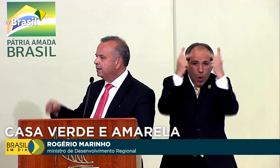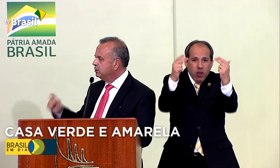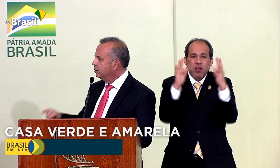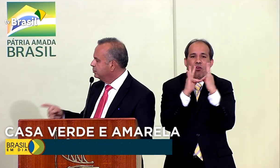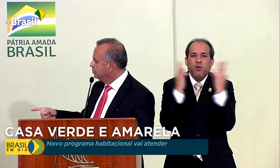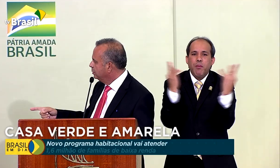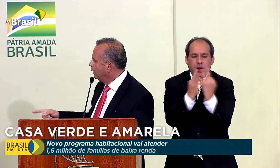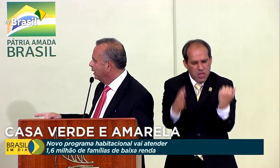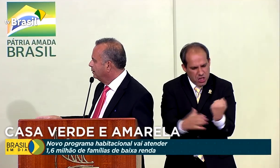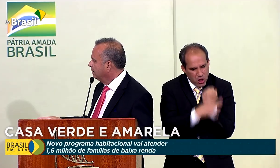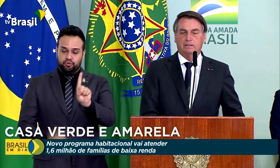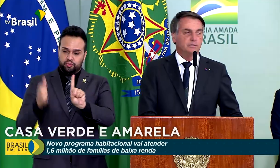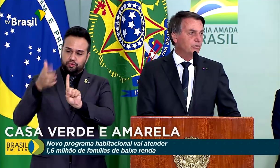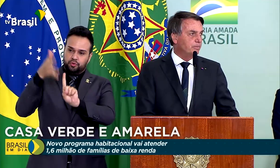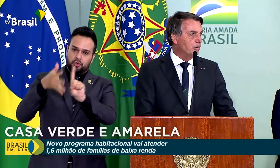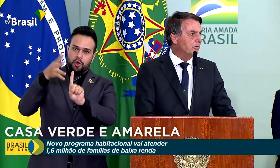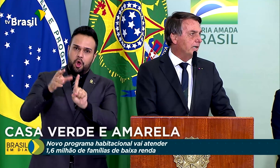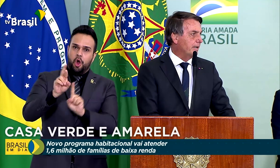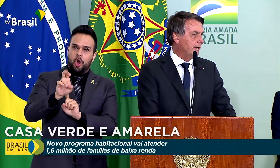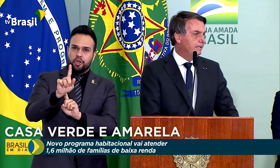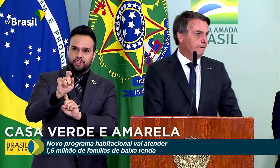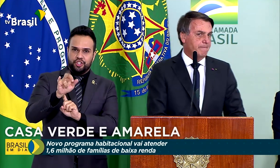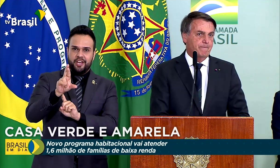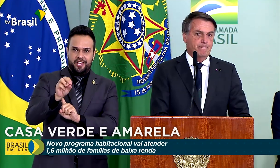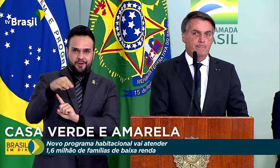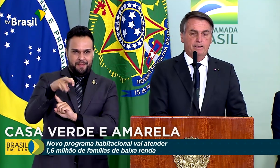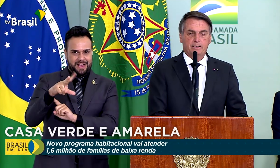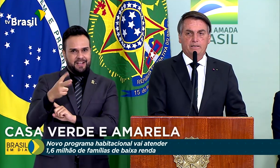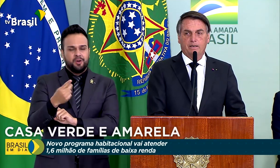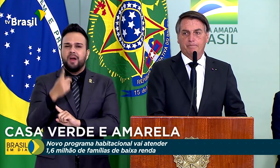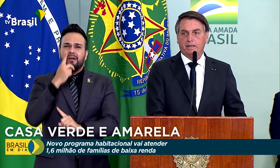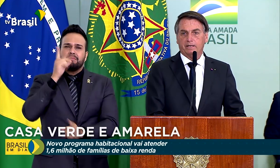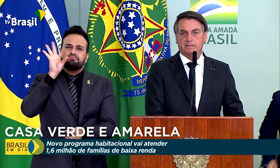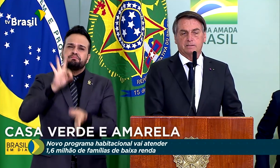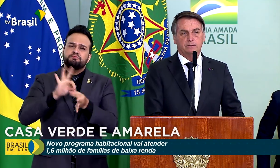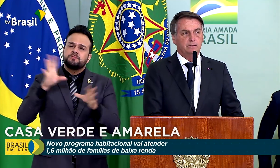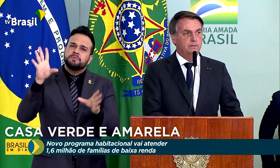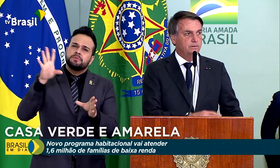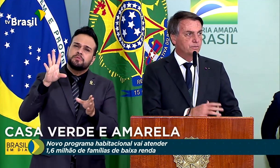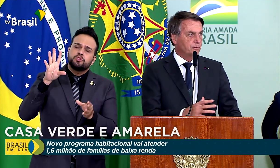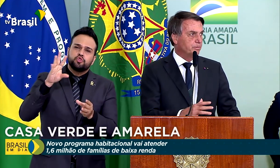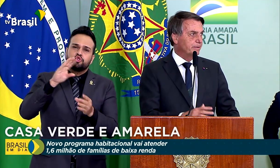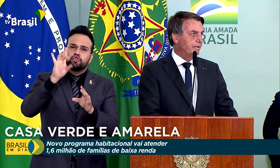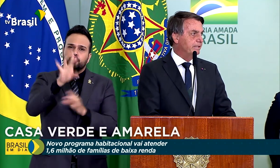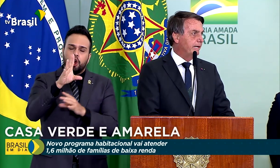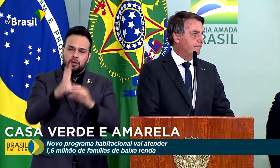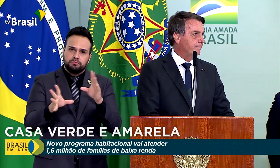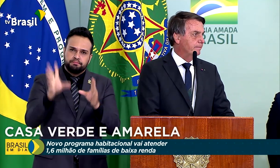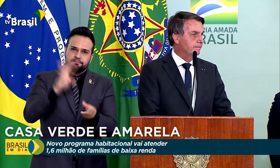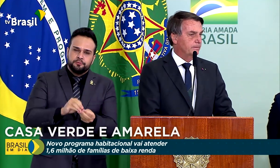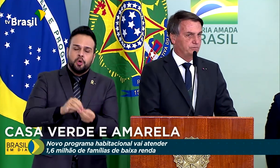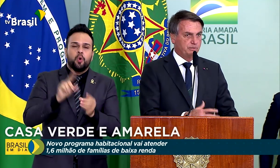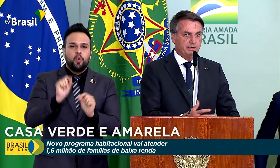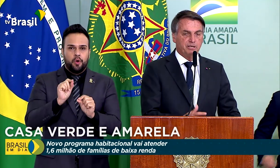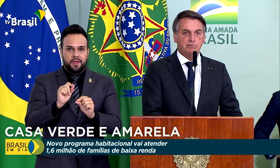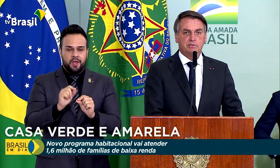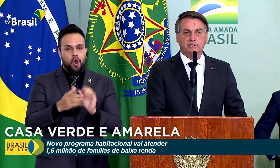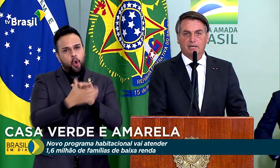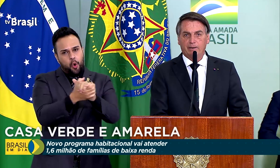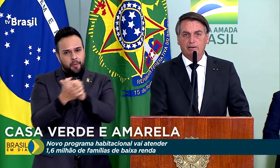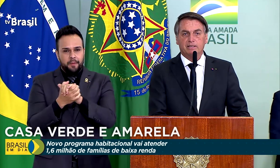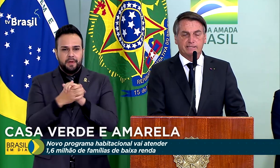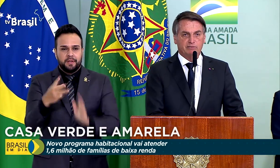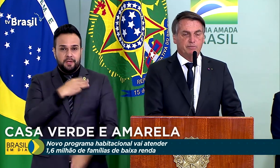elas tenham a segurança do seu lar. Eu tenho pouco a acrescentar, apenas cumprimentar os